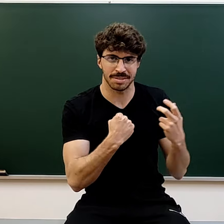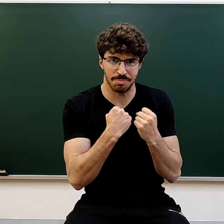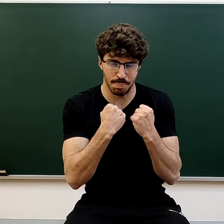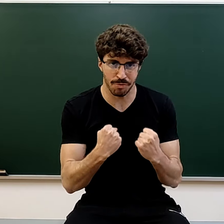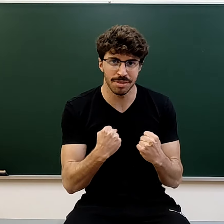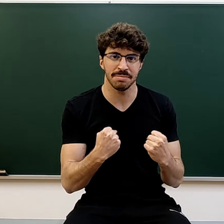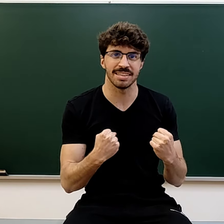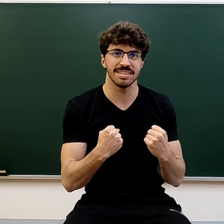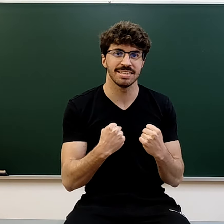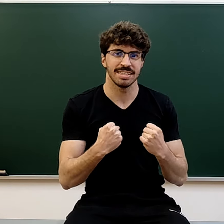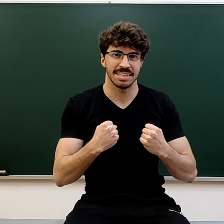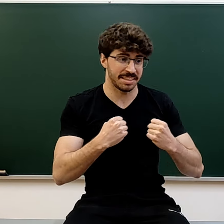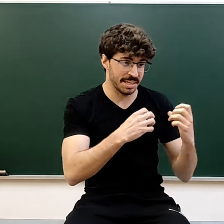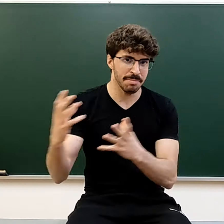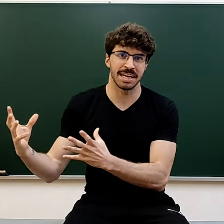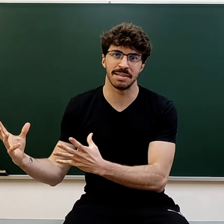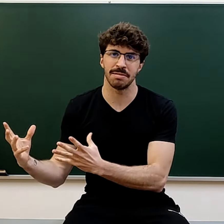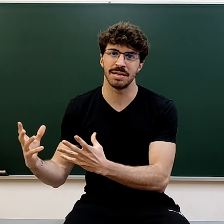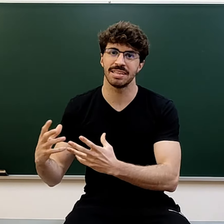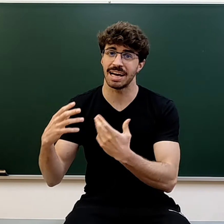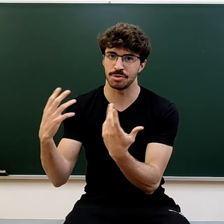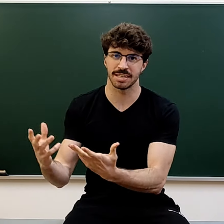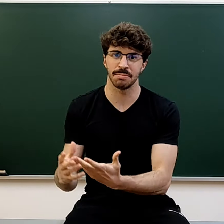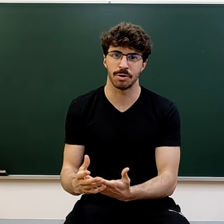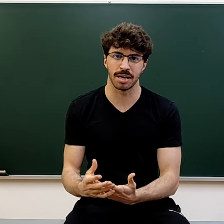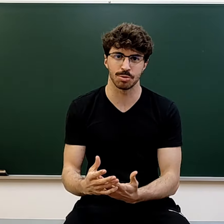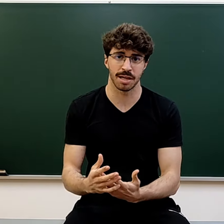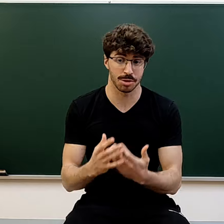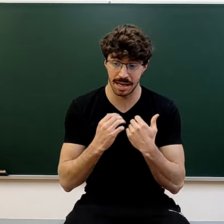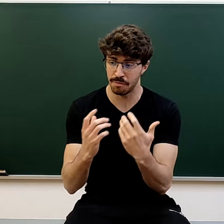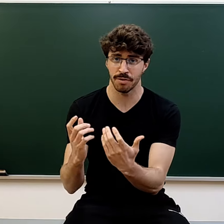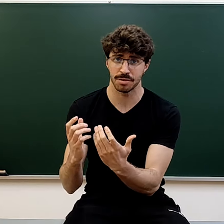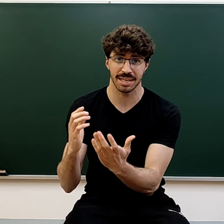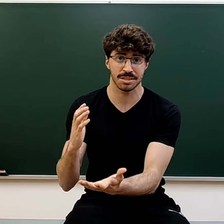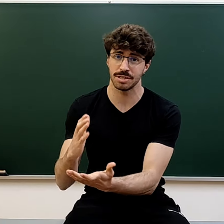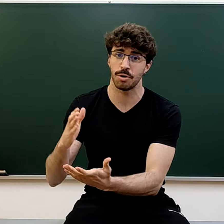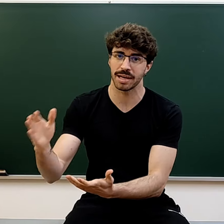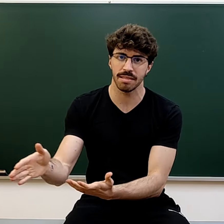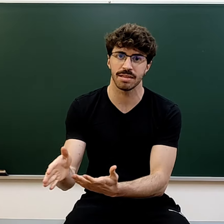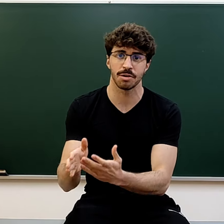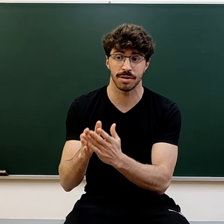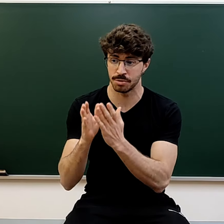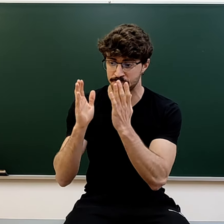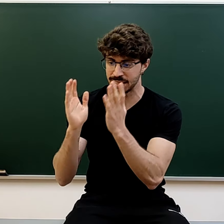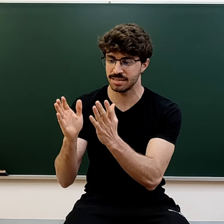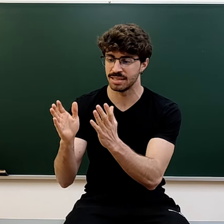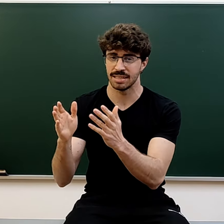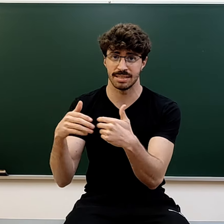profundamente, te llevan inevitablemente a conseguir mejores resultados. En el fondo, esto es lo que hice cuando pasé de